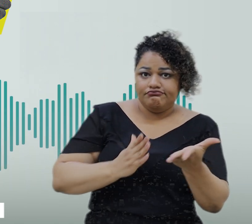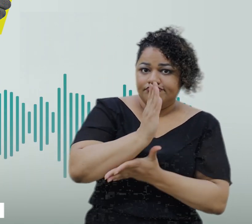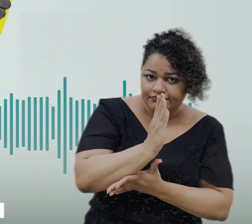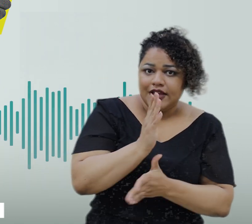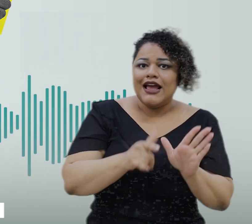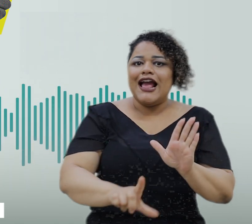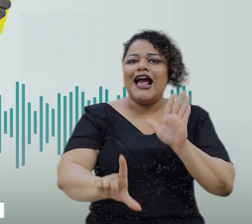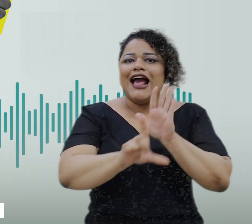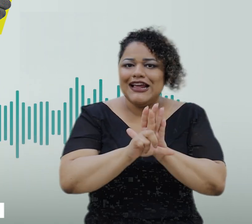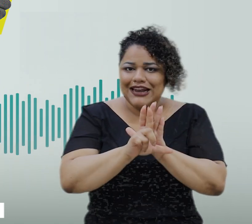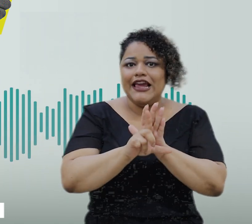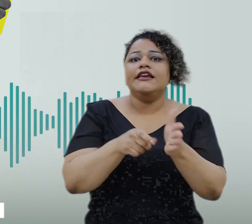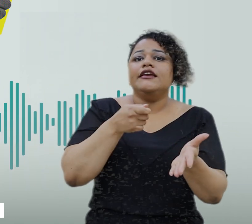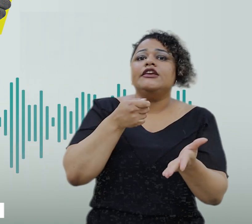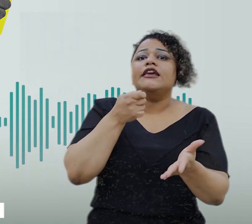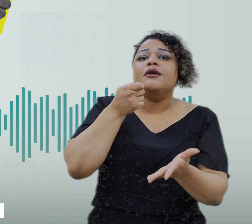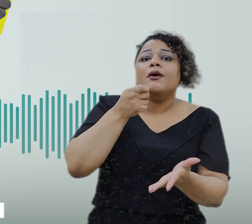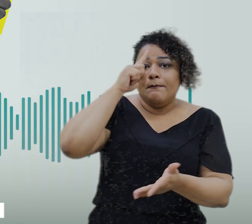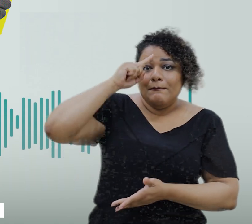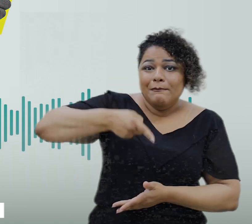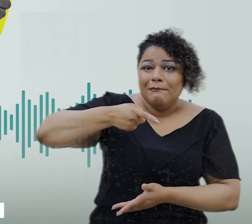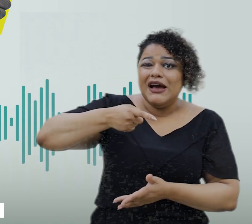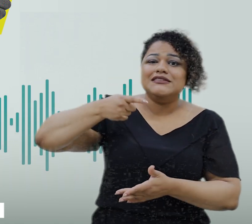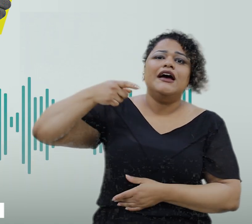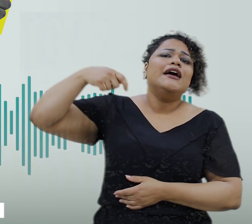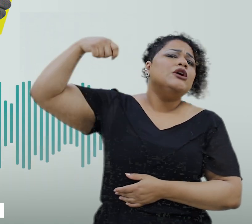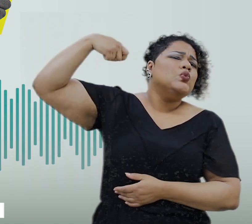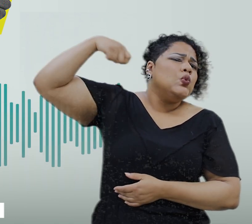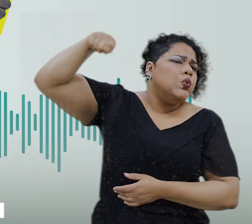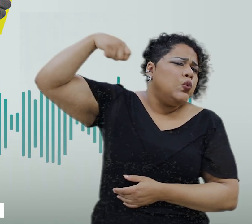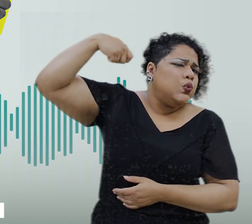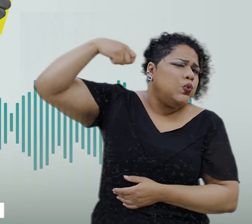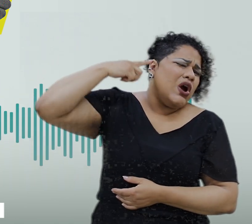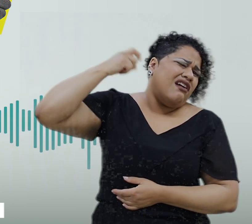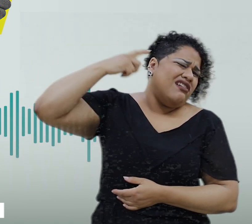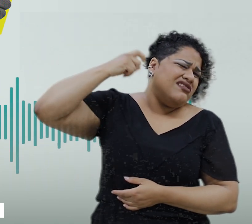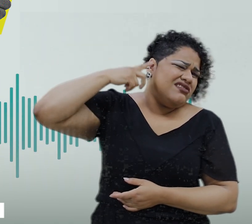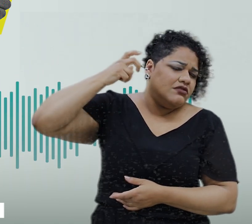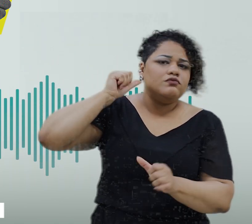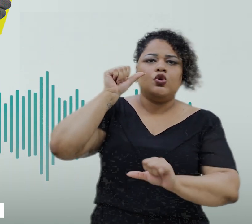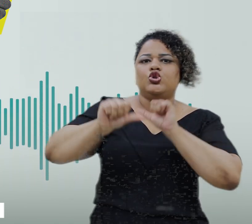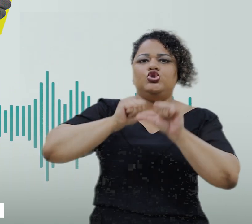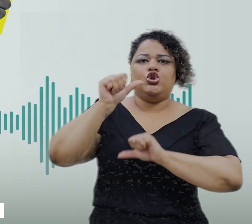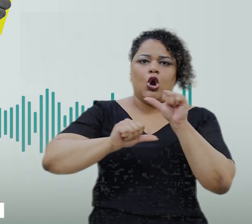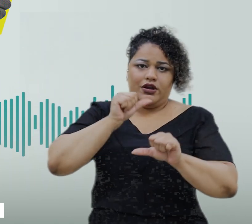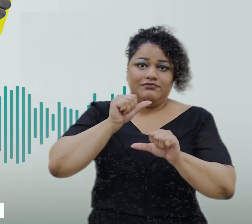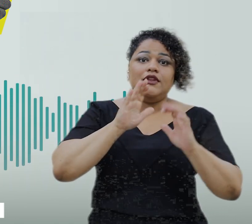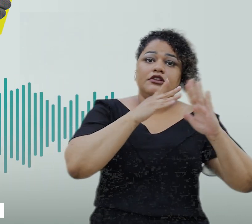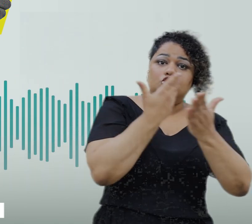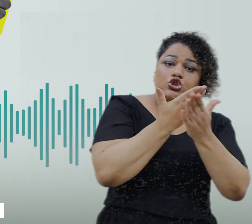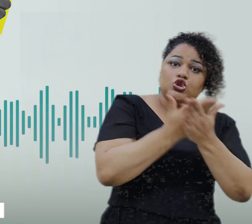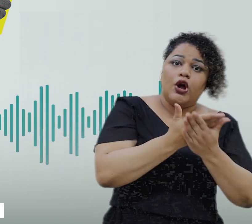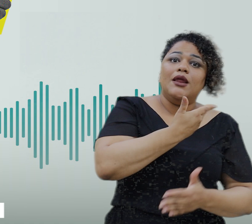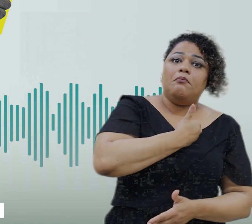que determina a substituição do sinal sonoro por sinal musical nas escolas municipais públicas e privadas da capital,